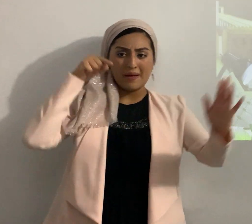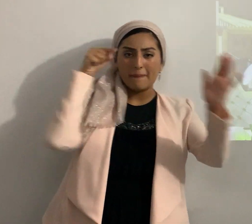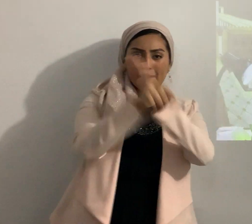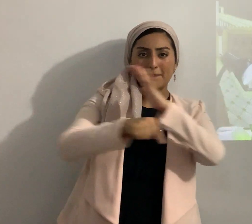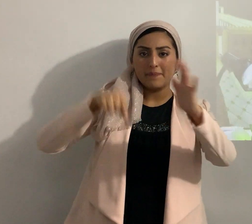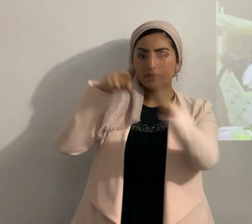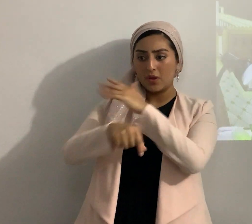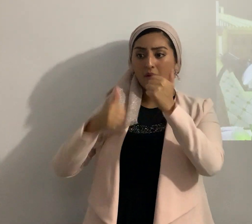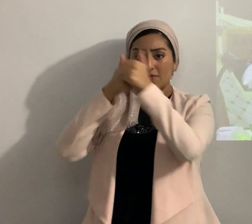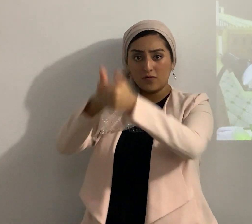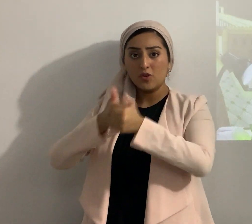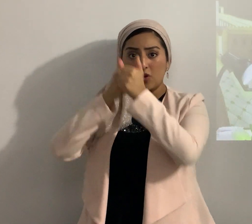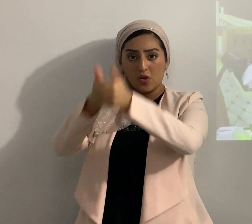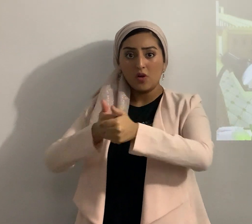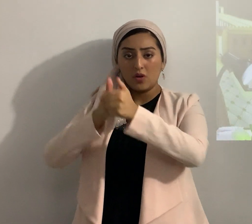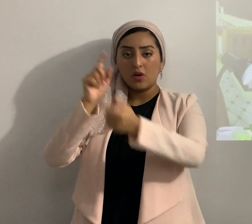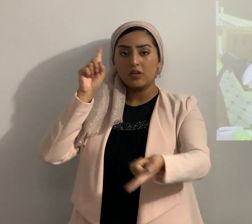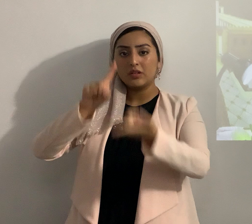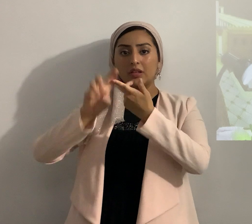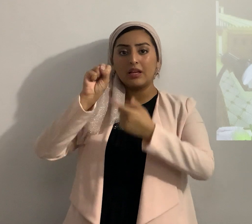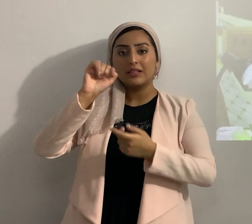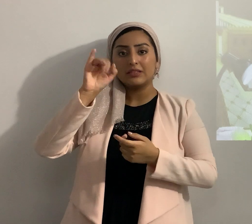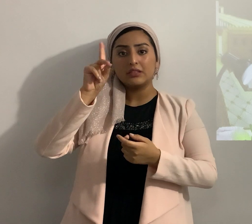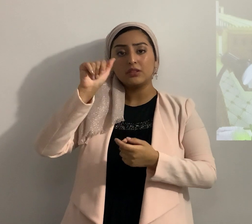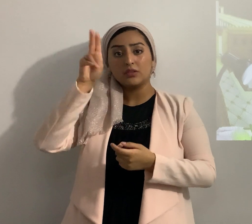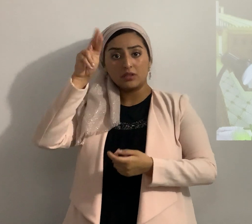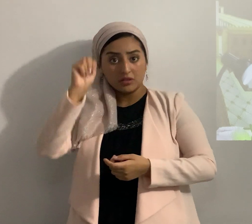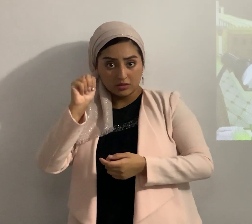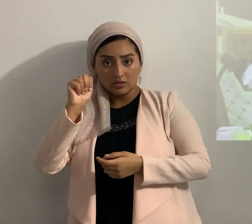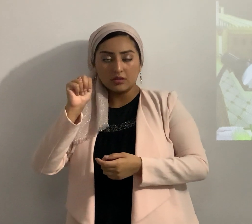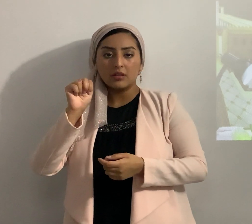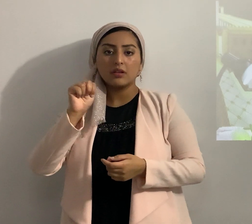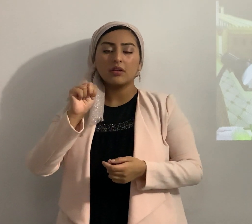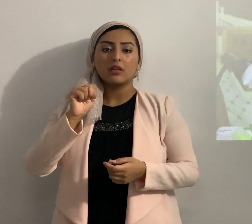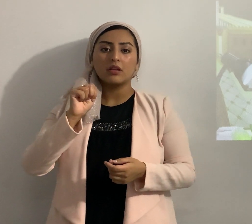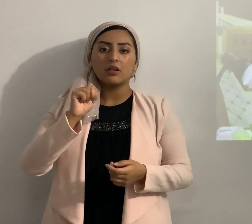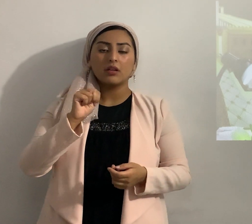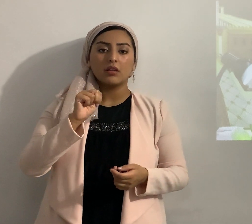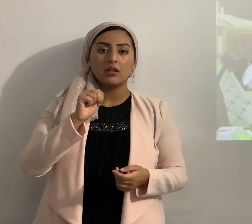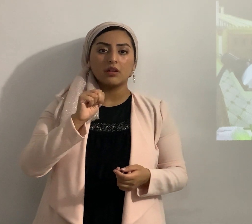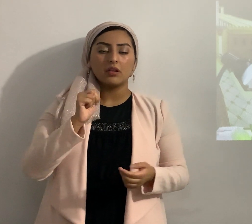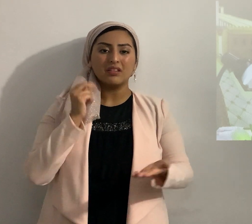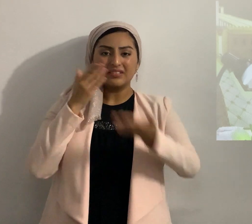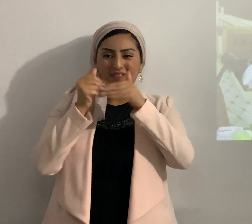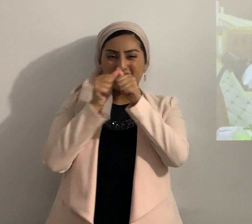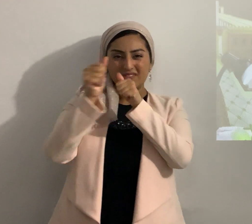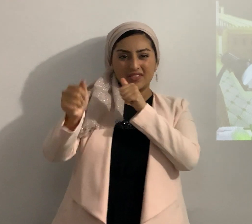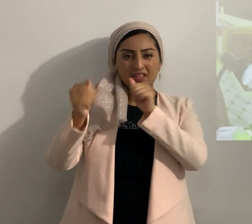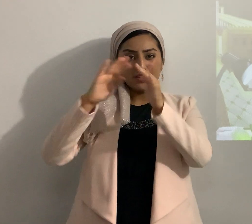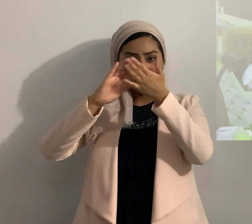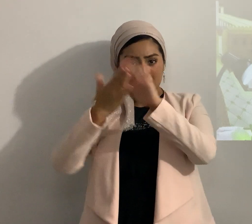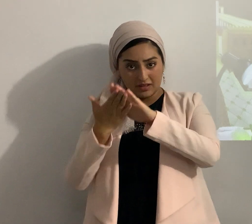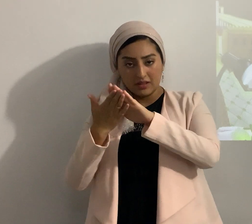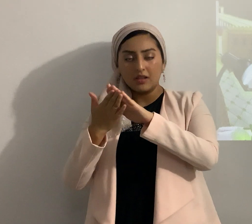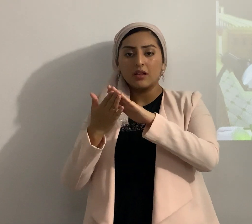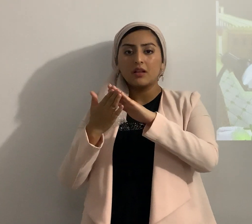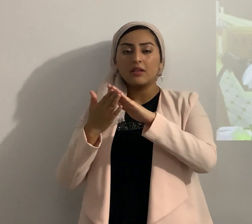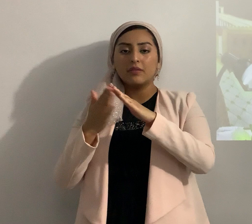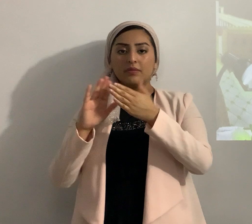siguieron hasta Sidón la grande y hasta Miseré Foftanmin hasta el llano de Mispam al oriente